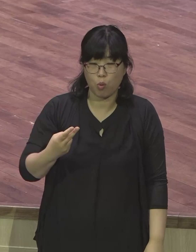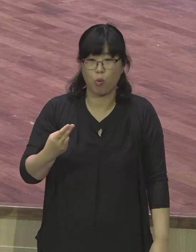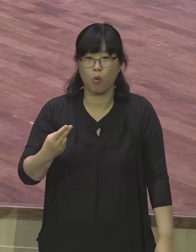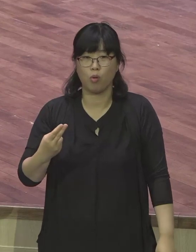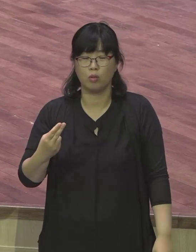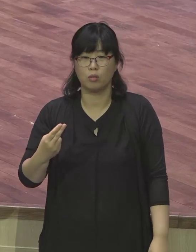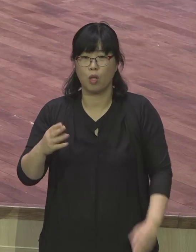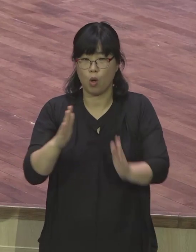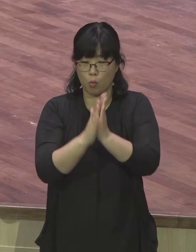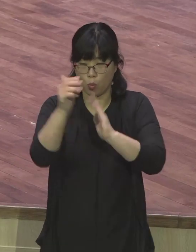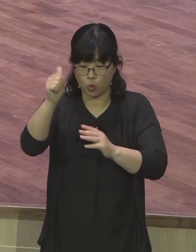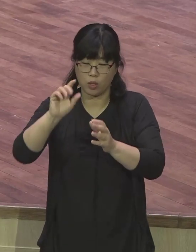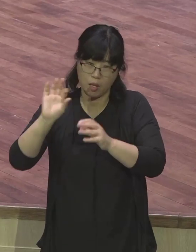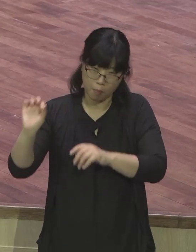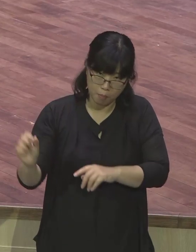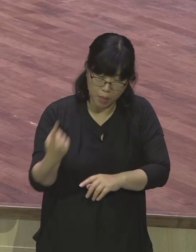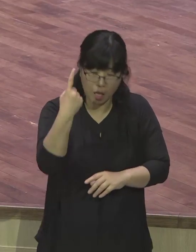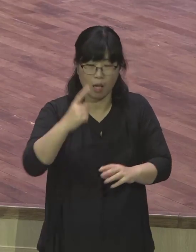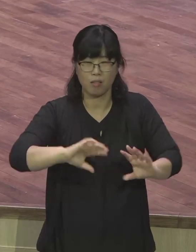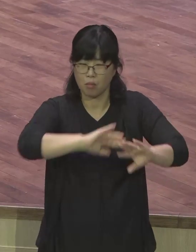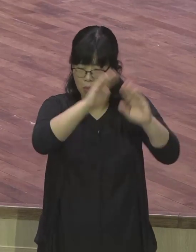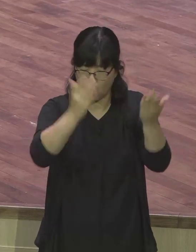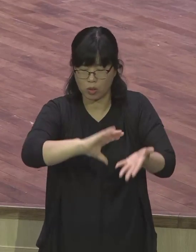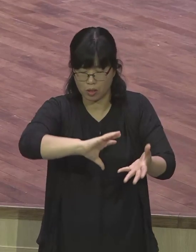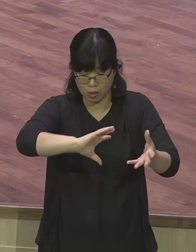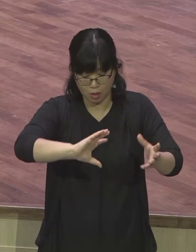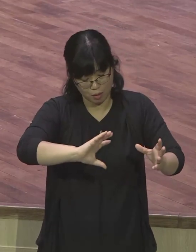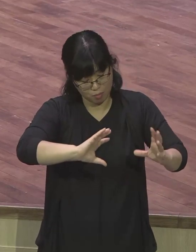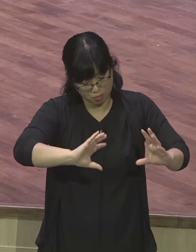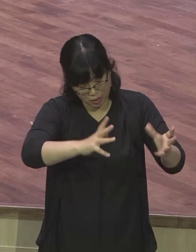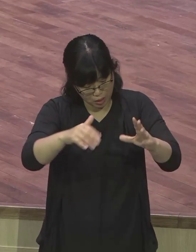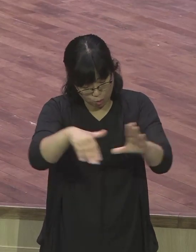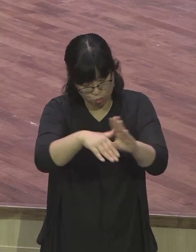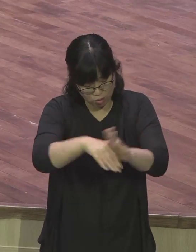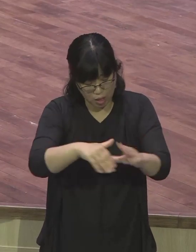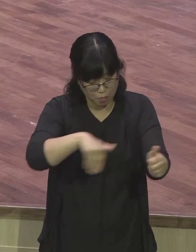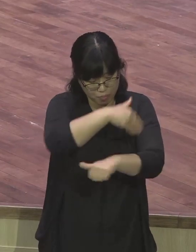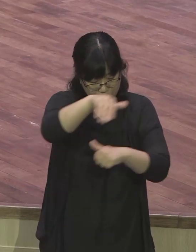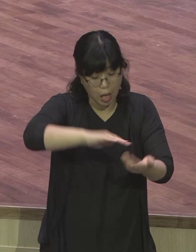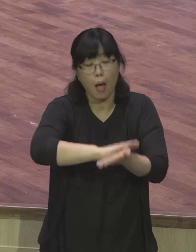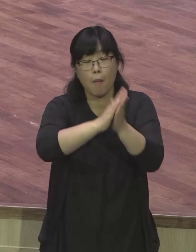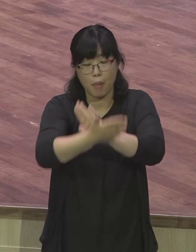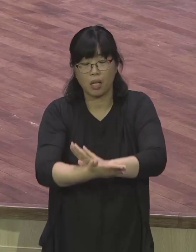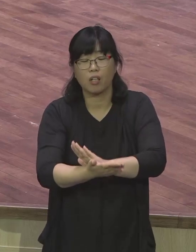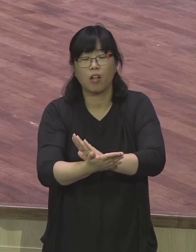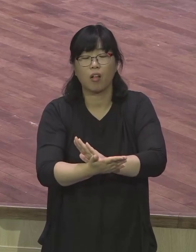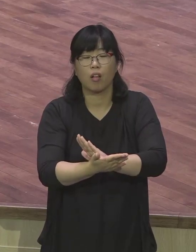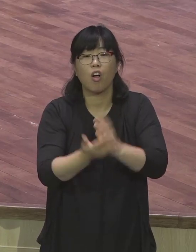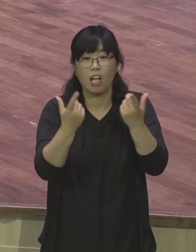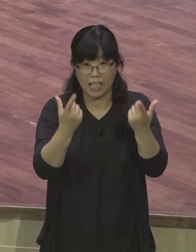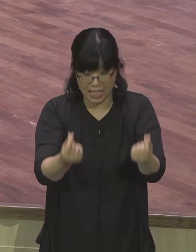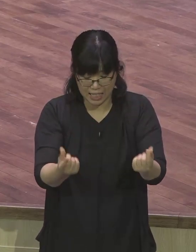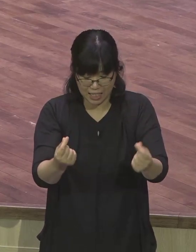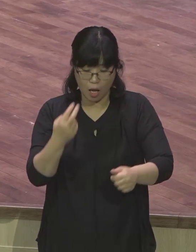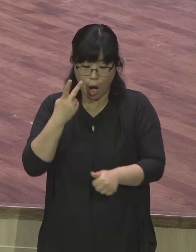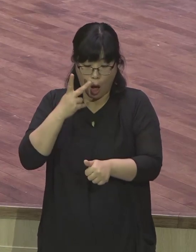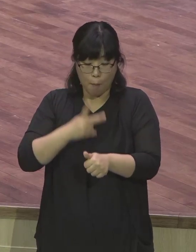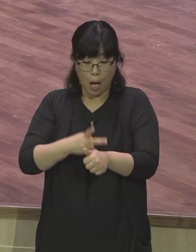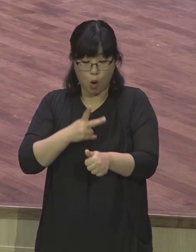바꾸기 원했고 그 영적인 흐름이 바뀌어서 250년만에 노마가 복음화 된 것을 말하는